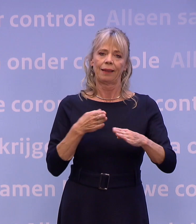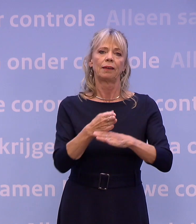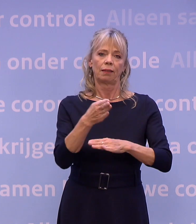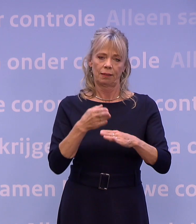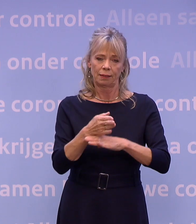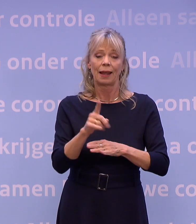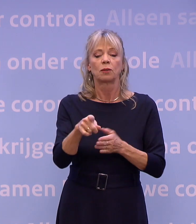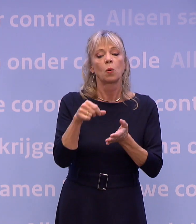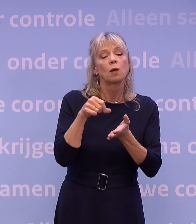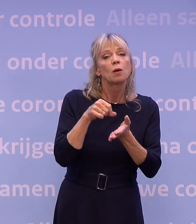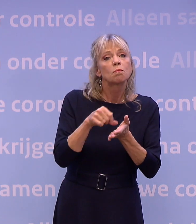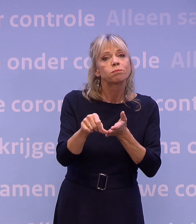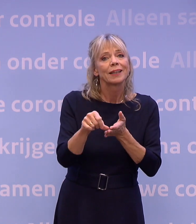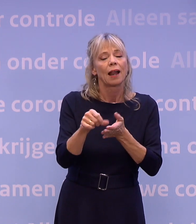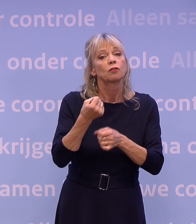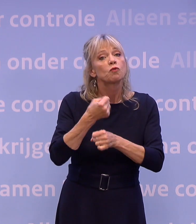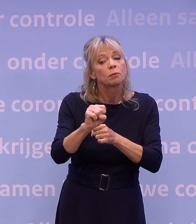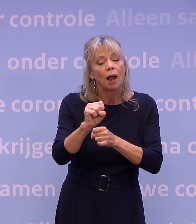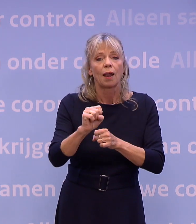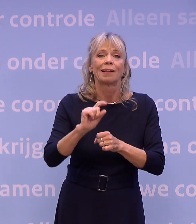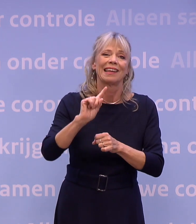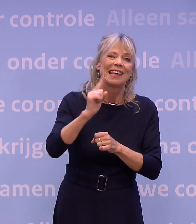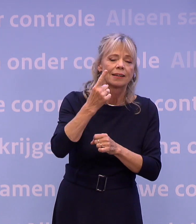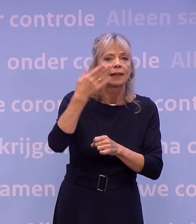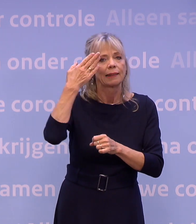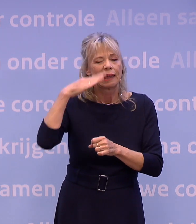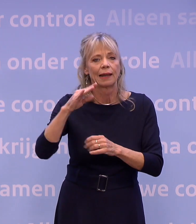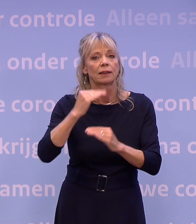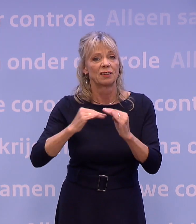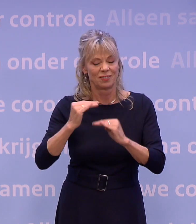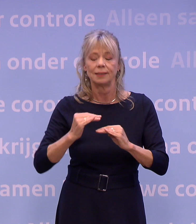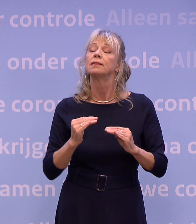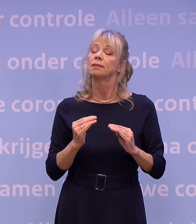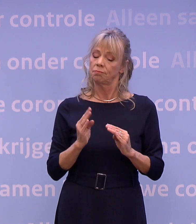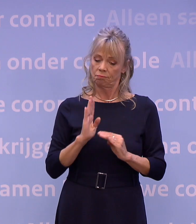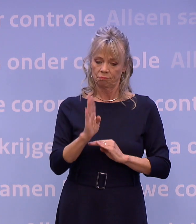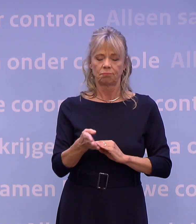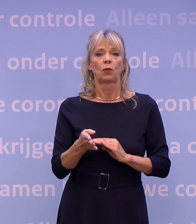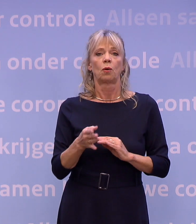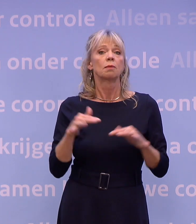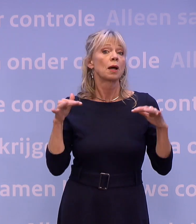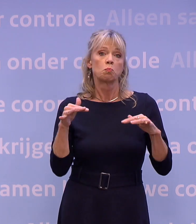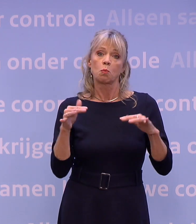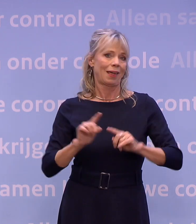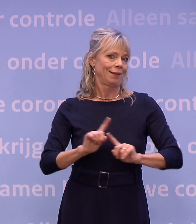het betaald voetbal in de Eerste en Eredivisie kan op de huidige voet door, dus zonder publiek.